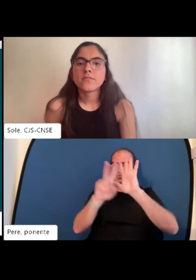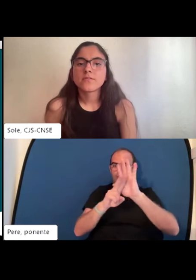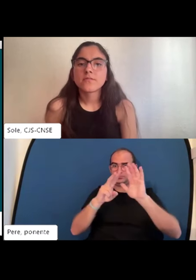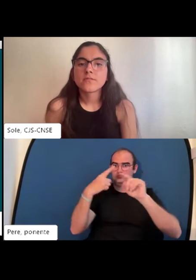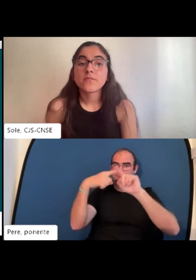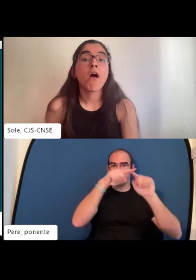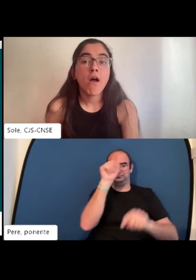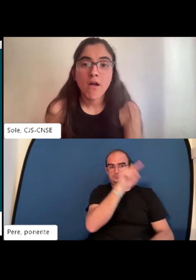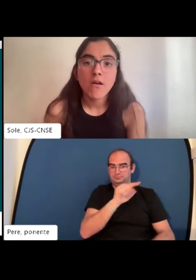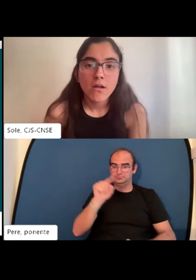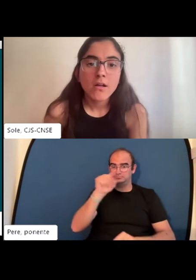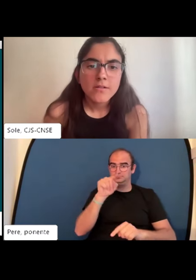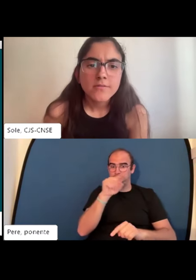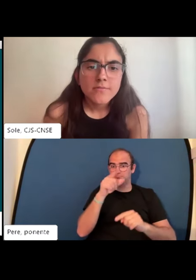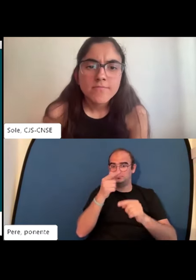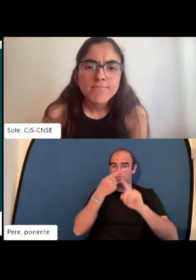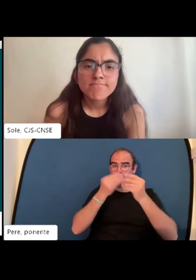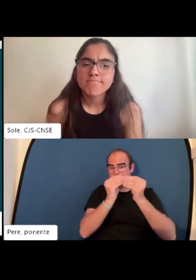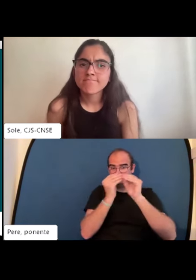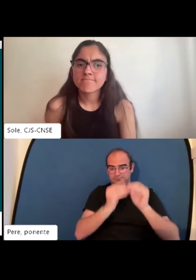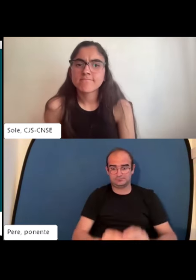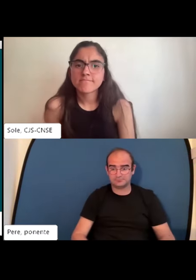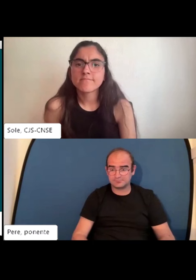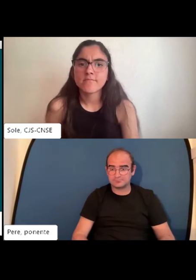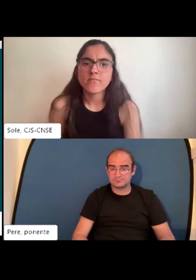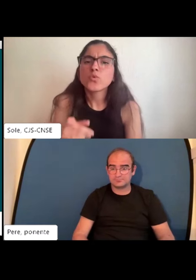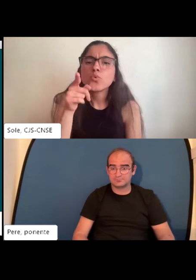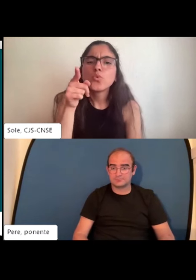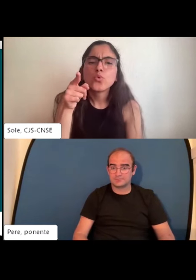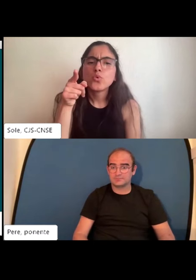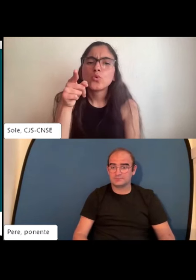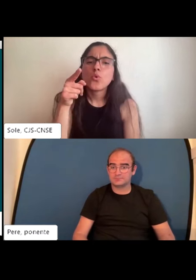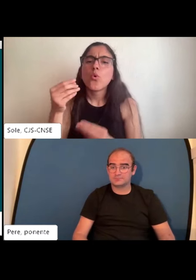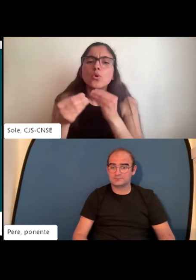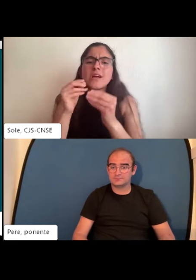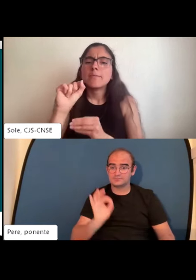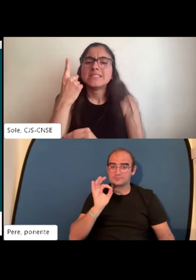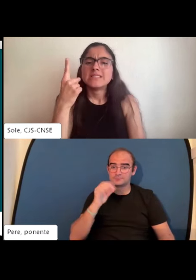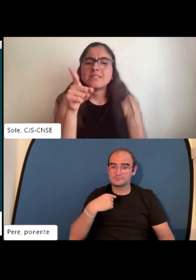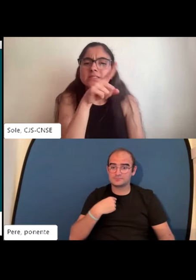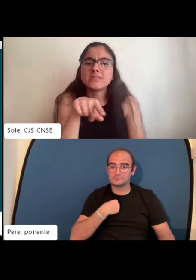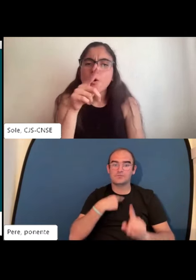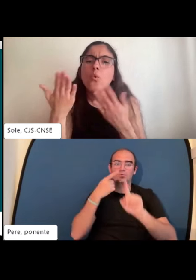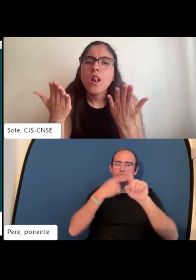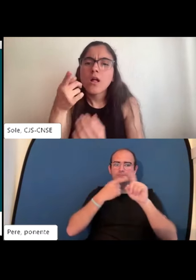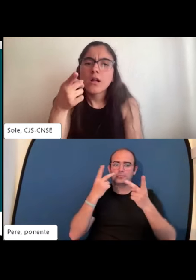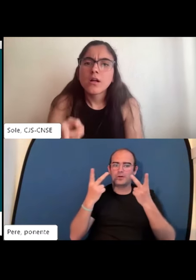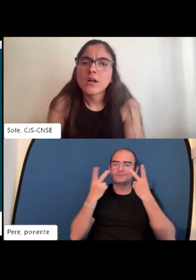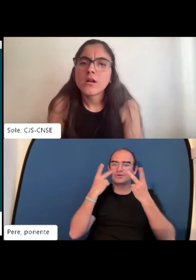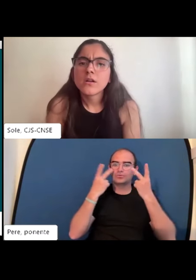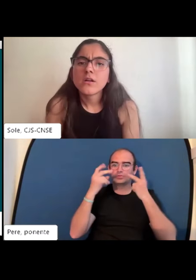herramientas de IA a las cuales se puede acceder para hacer los currículums